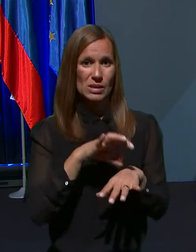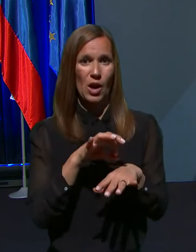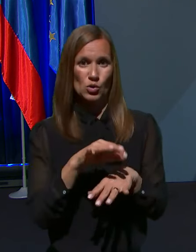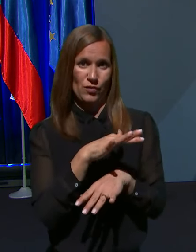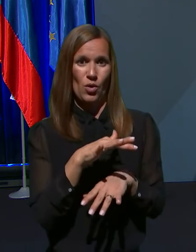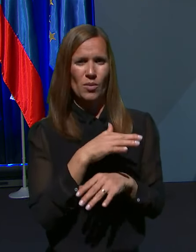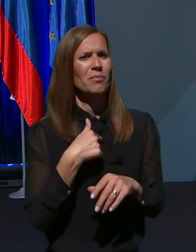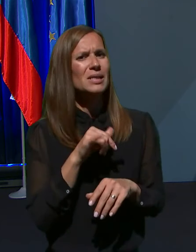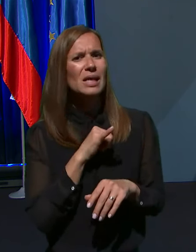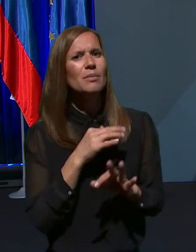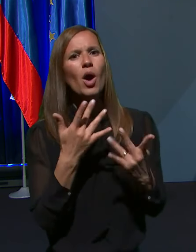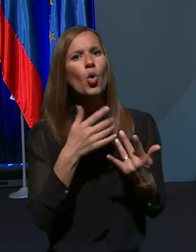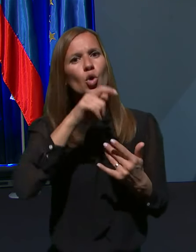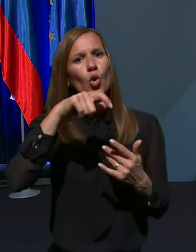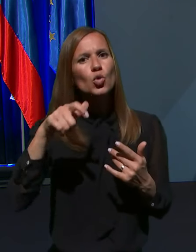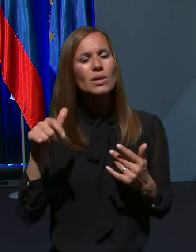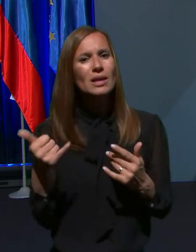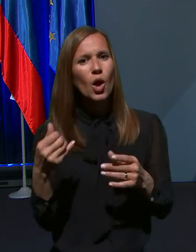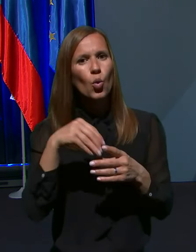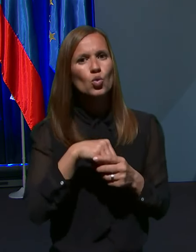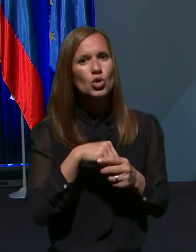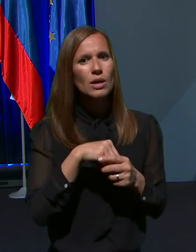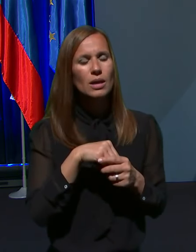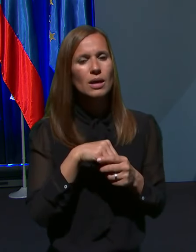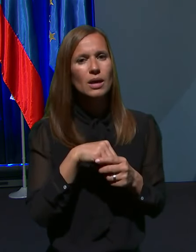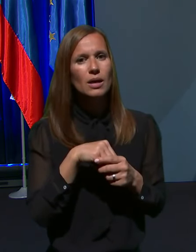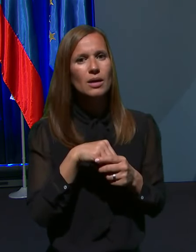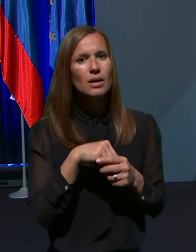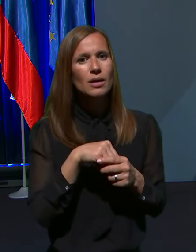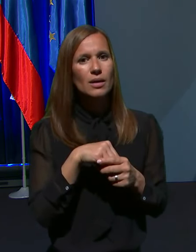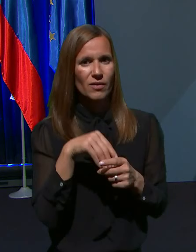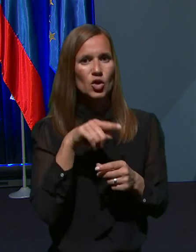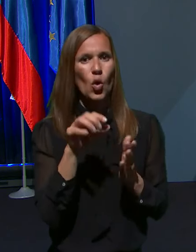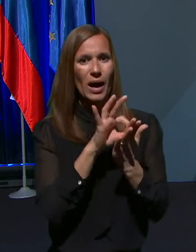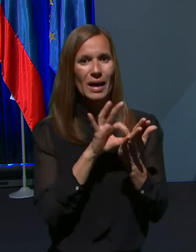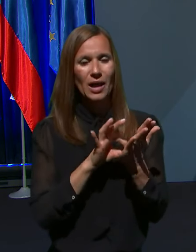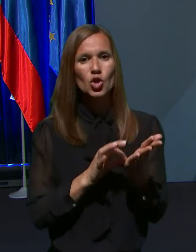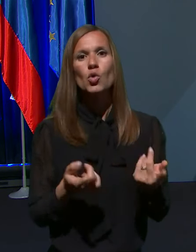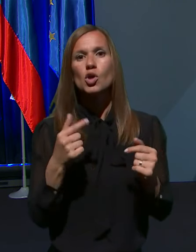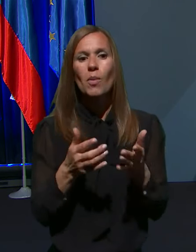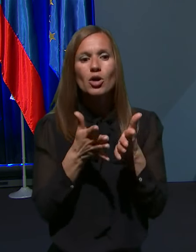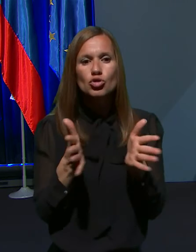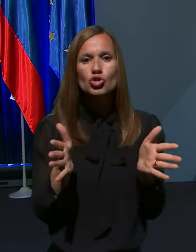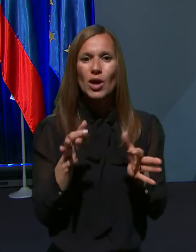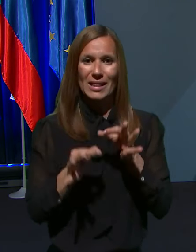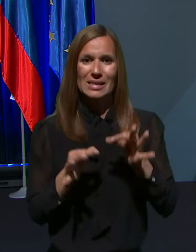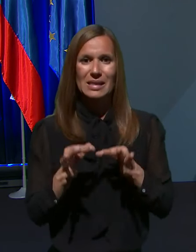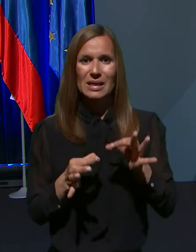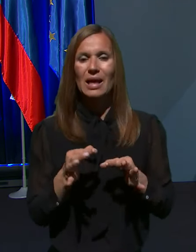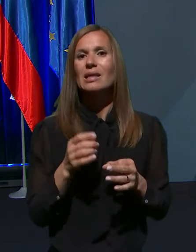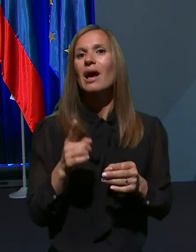koliko ljudi ne bi bilo vključenih v to anketo oziroma širša testiranja, pa